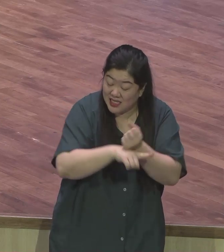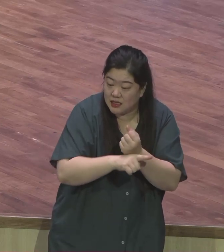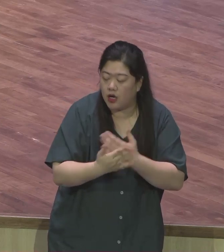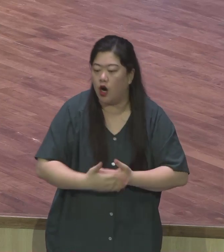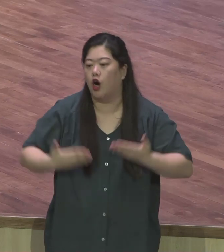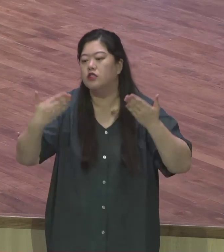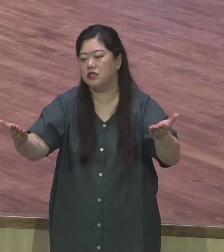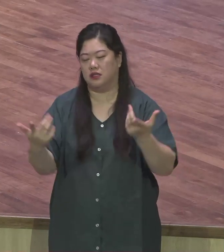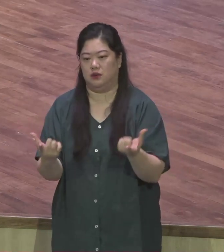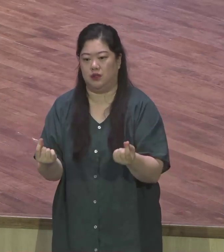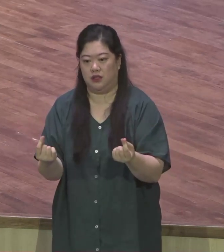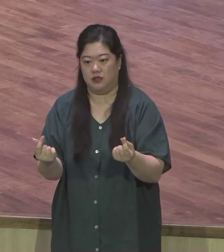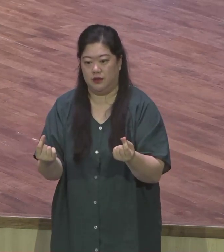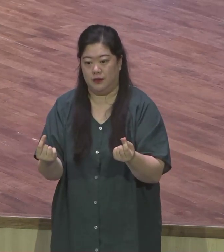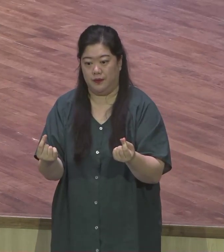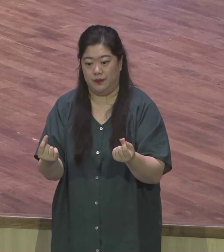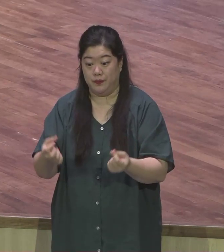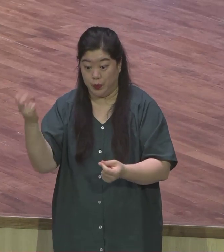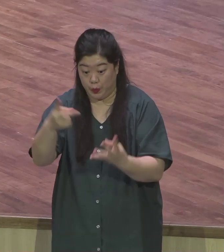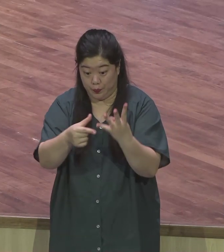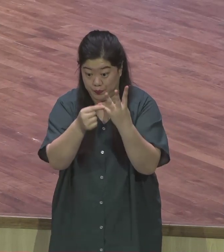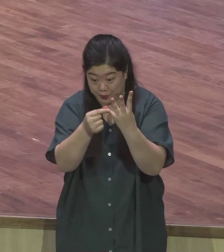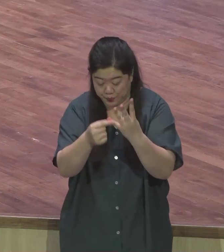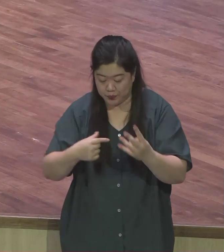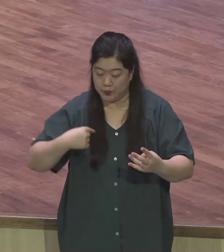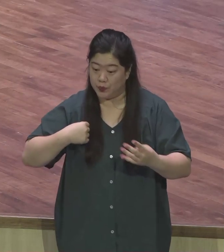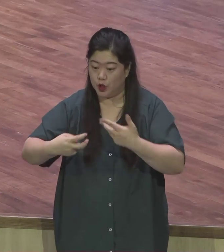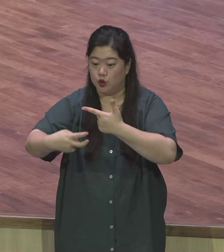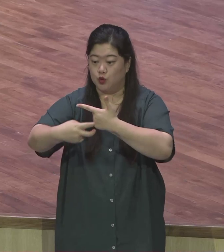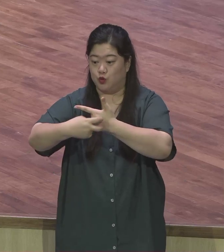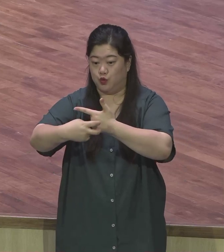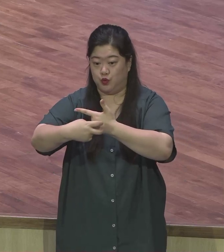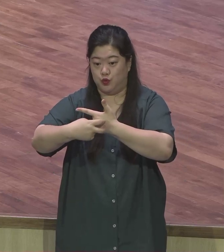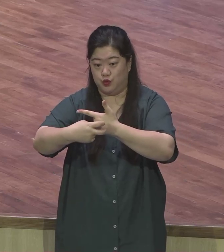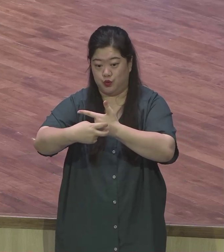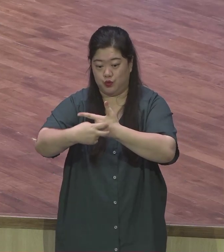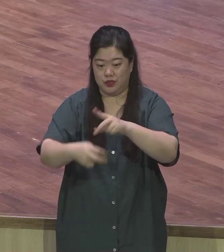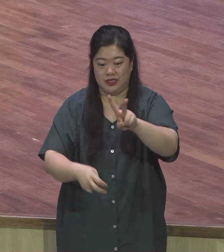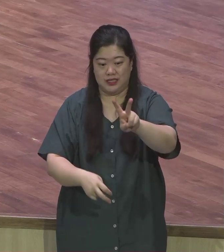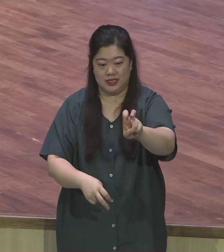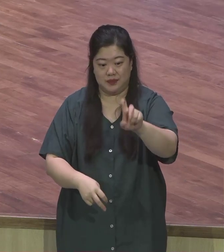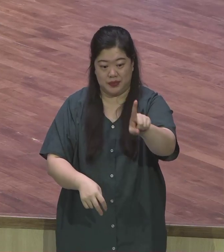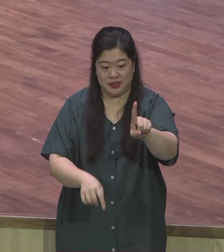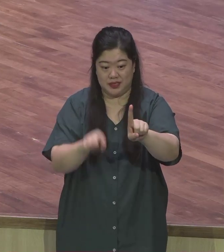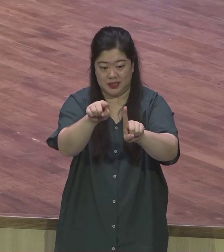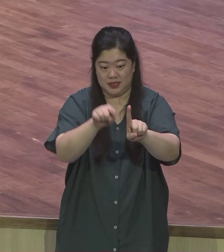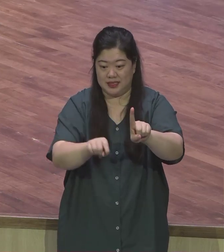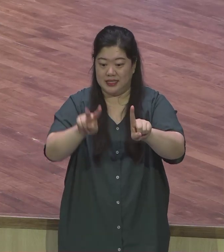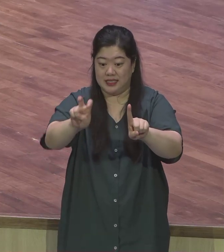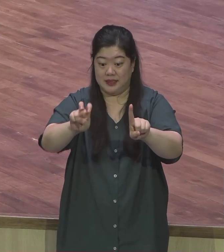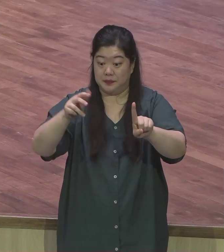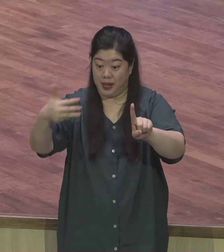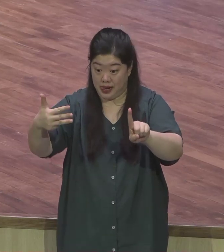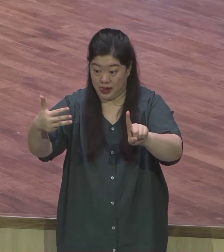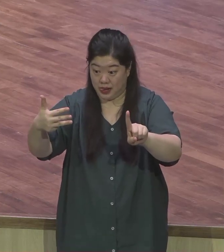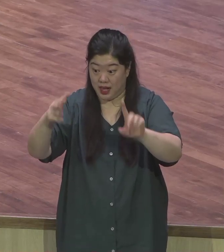번째로 이 머리털은 무엇입니까 누가복음 21장 28절에 보면 너희 머리털 하나도